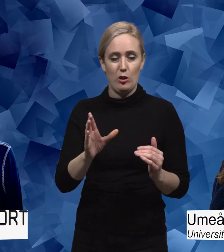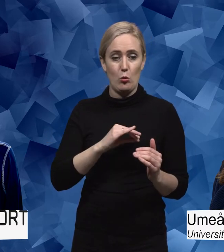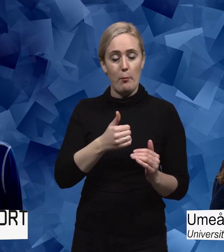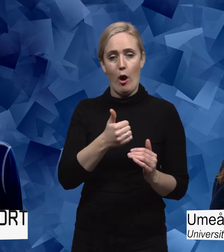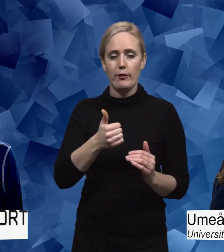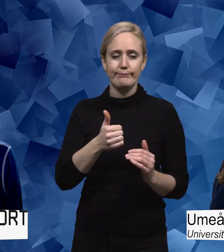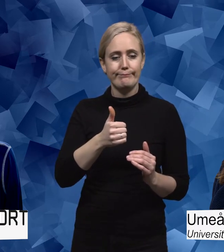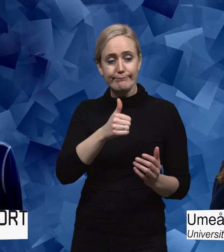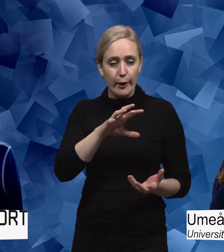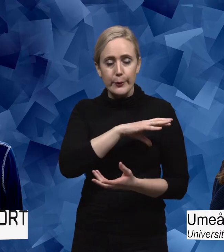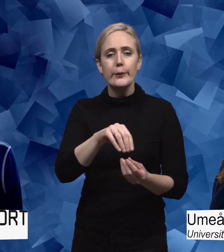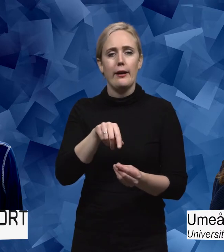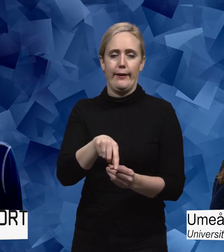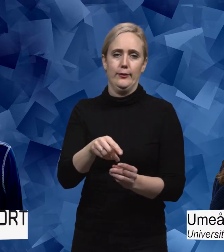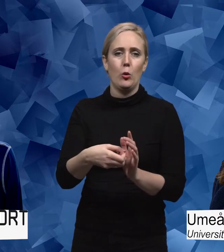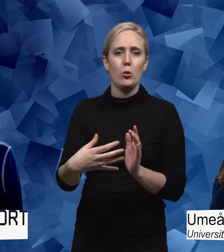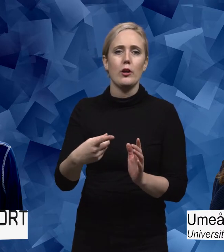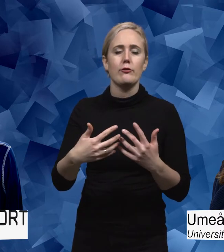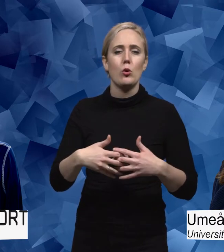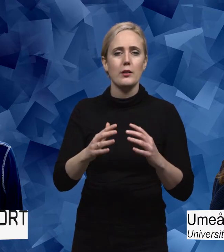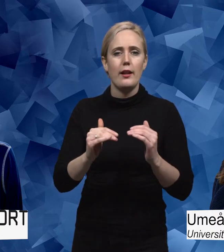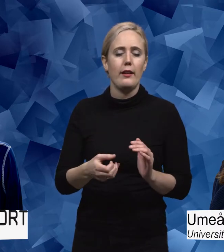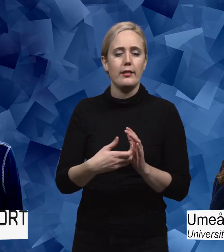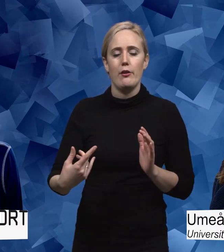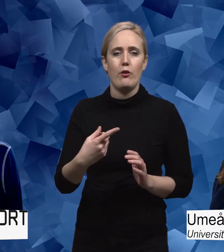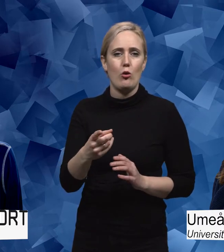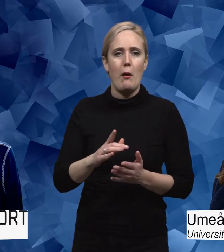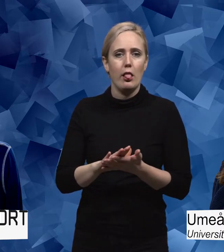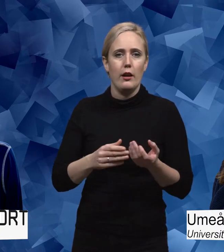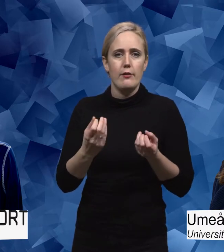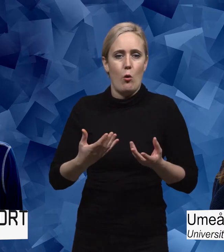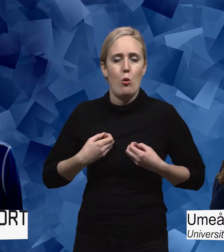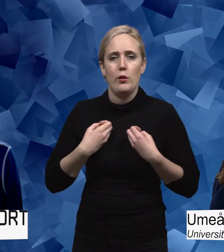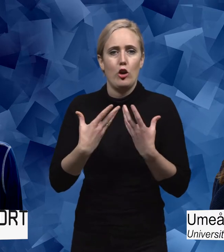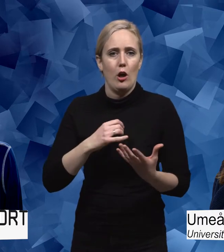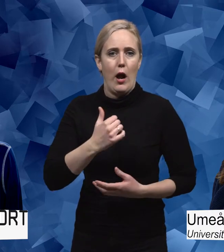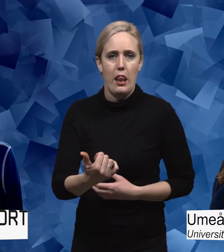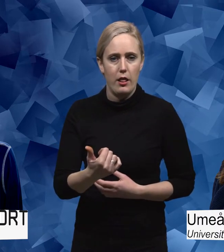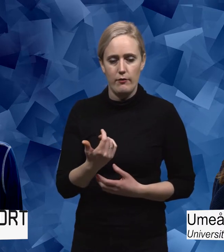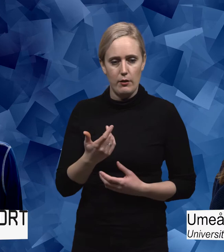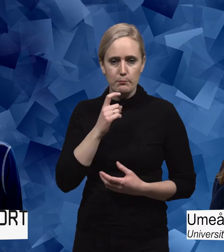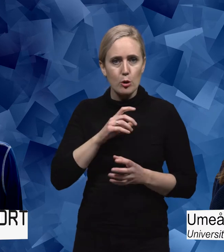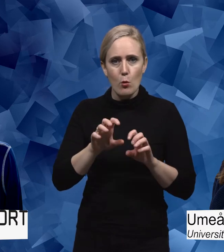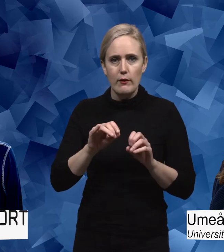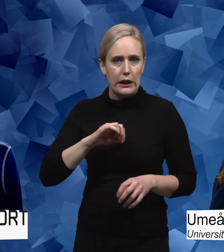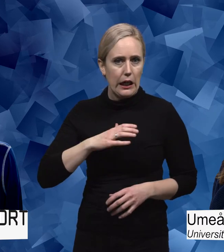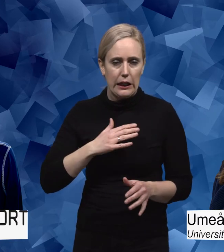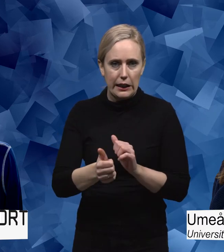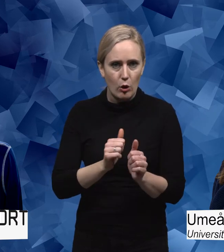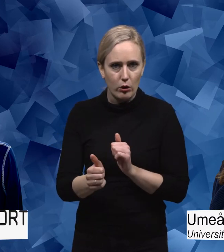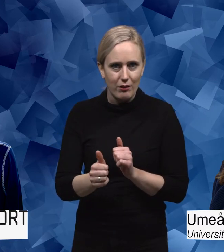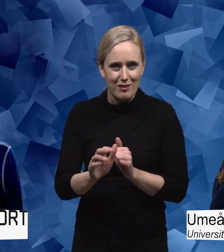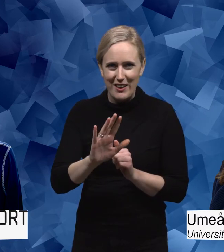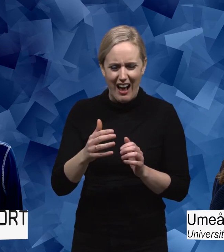att, ja men det är ju för att barnen har en funktionsnedsättning så de inte får komma till tals eller får möjlighet att påverka sin idrott. Men det är ju